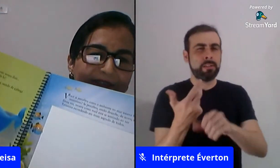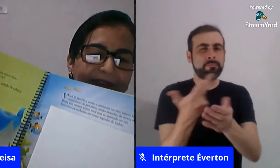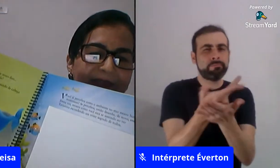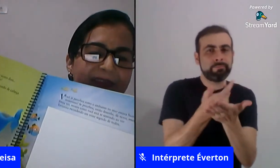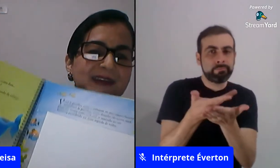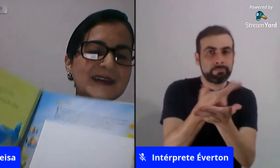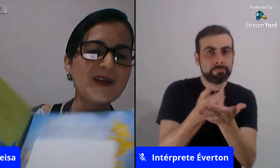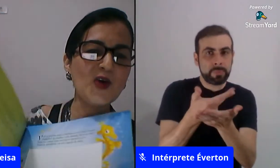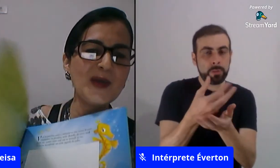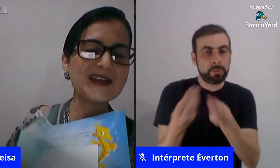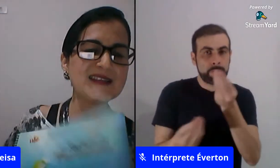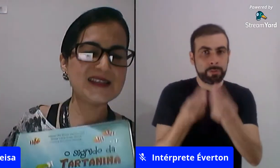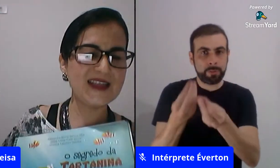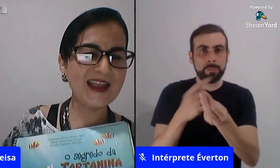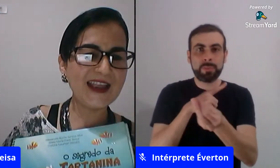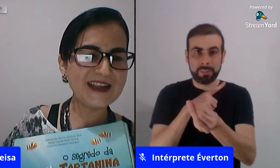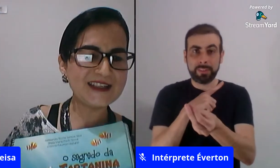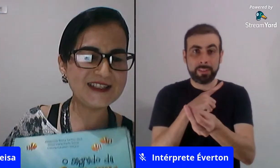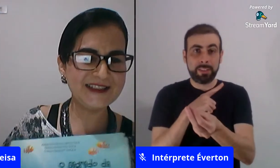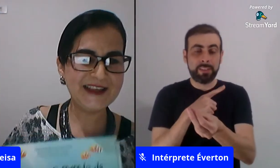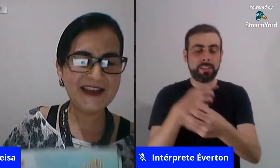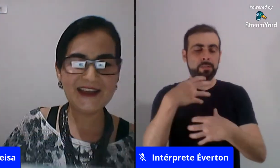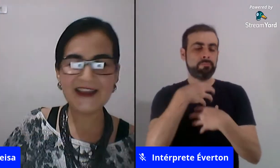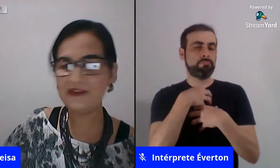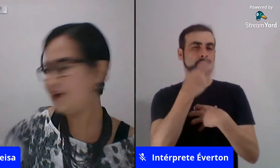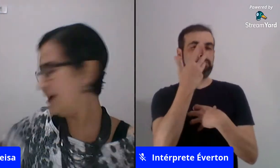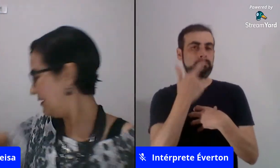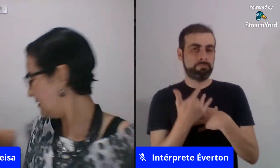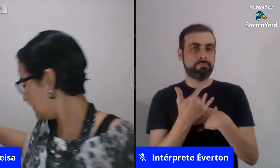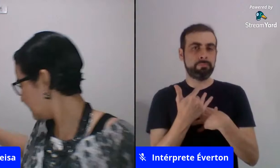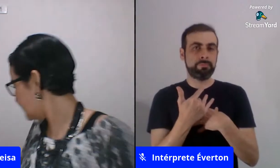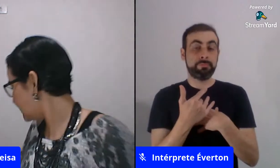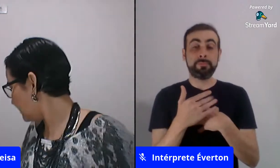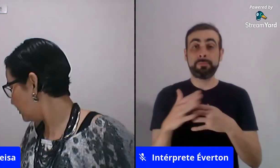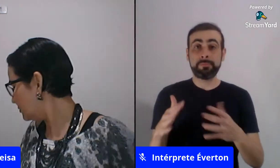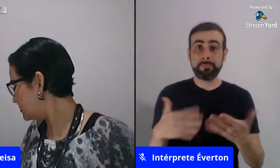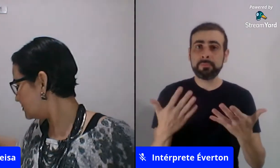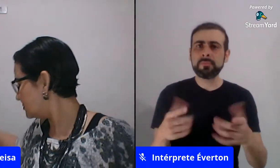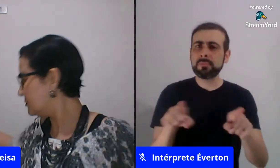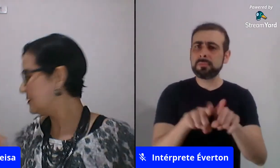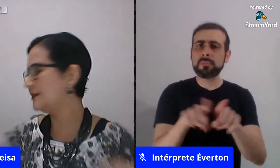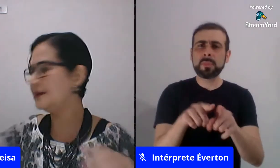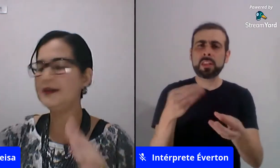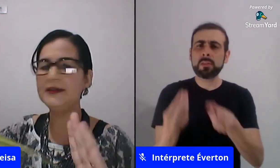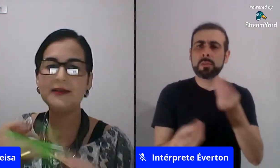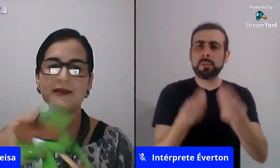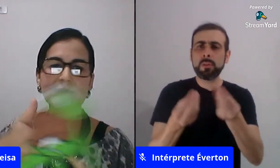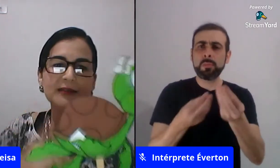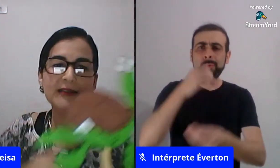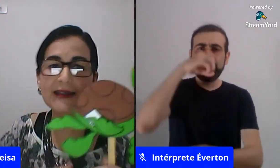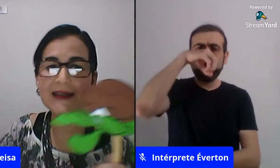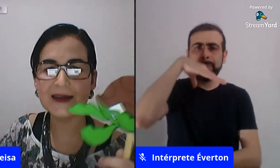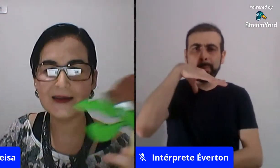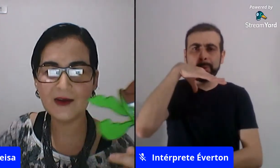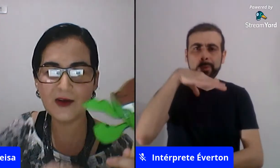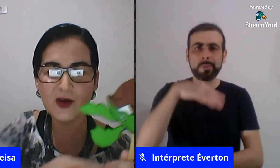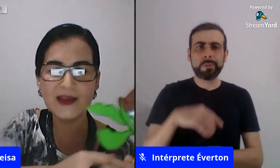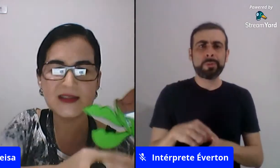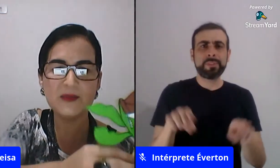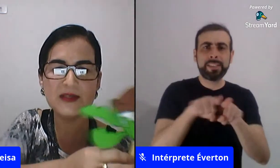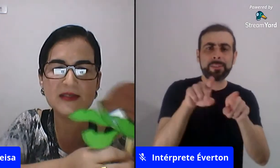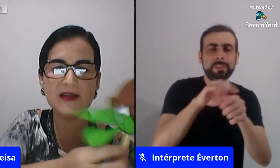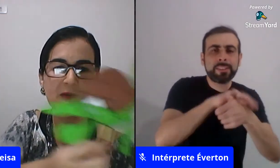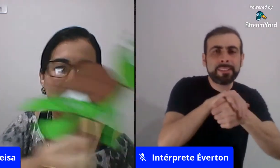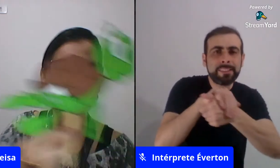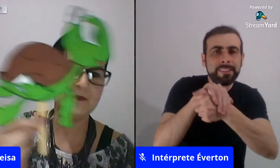parte aqui tá vendo como ela se sente e fala desse abuso da tartanina ó